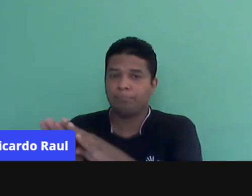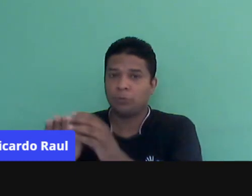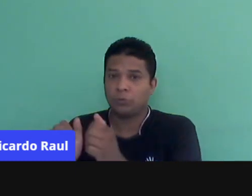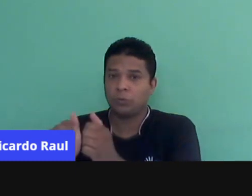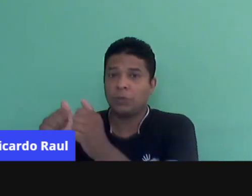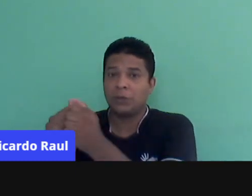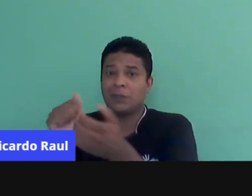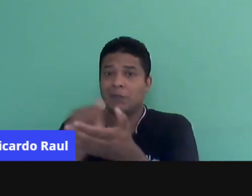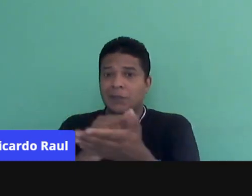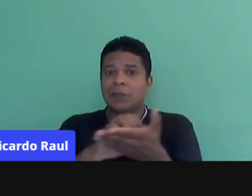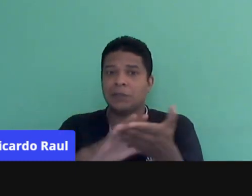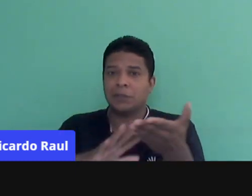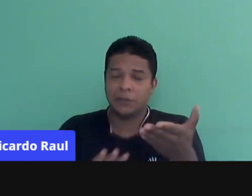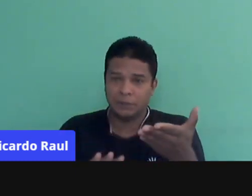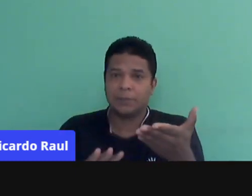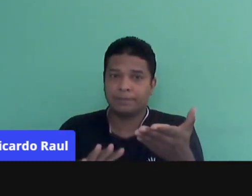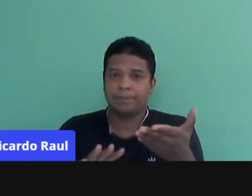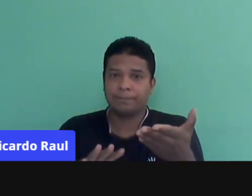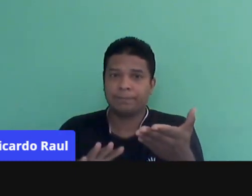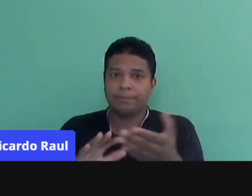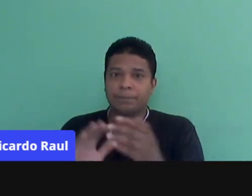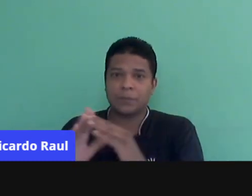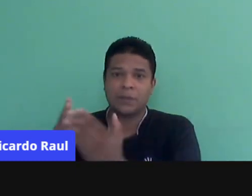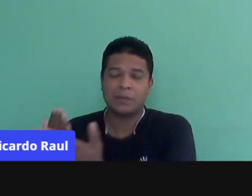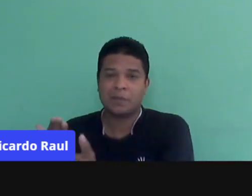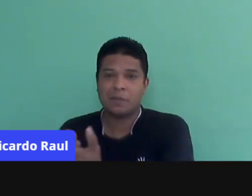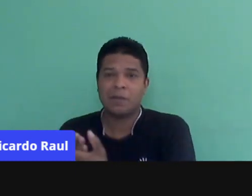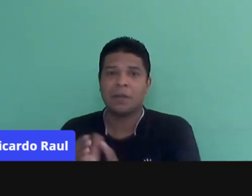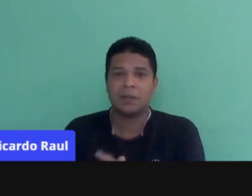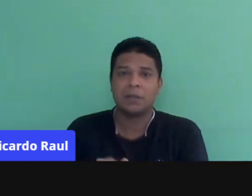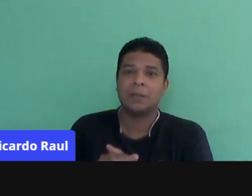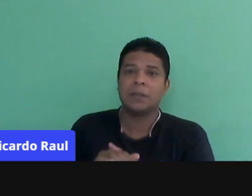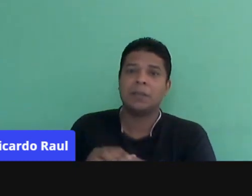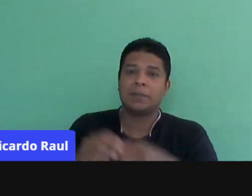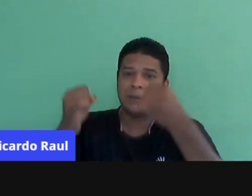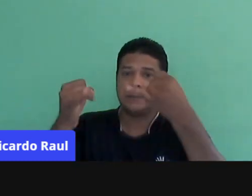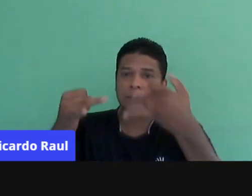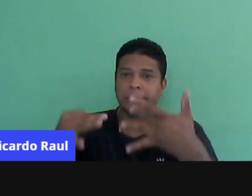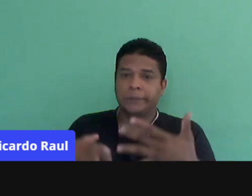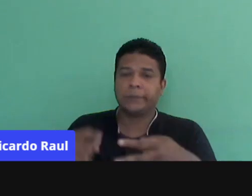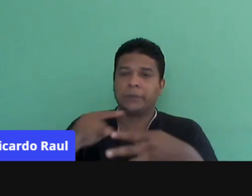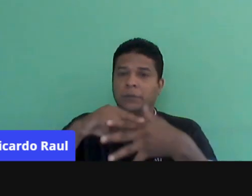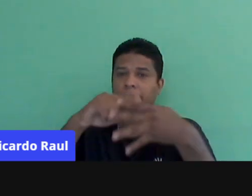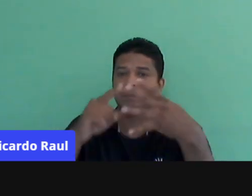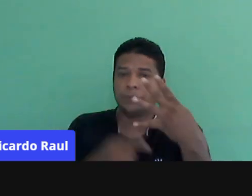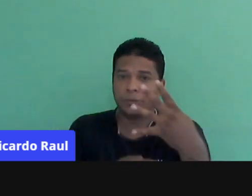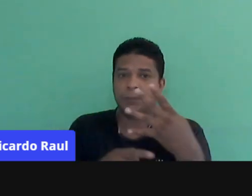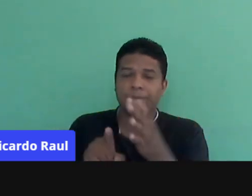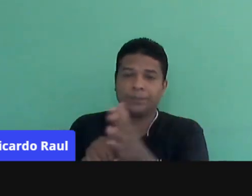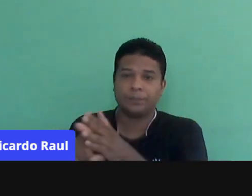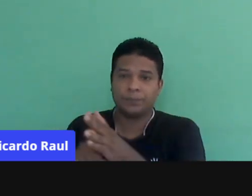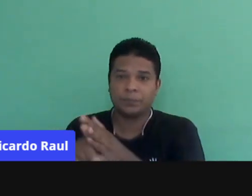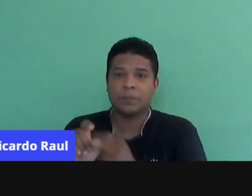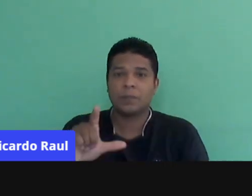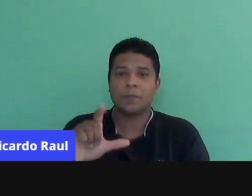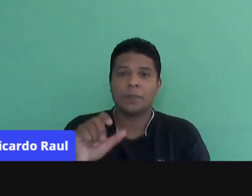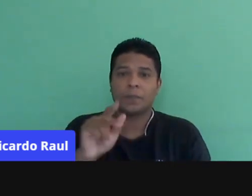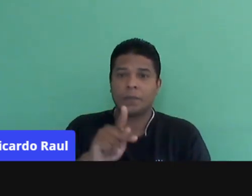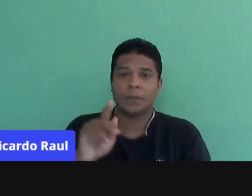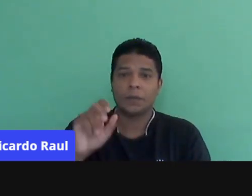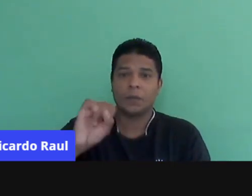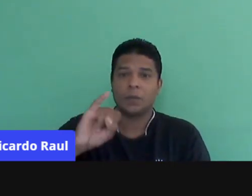acompanhamento das atividades pelas redes. A gente também tem que pontuar esses dados das pesquisas que o Luiz Dourado nos